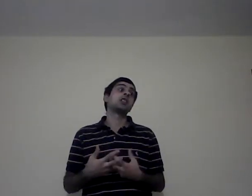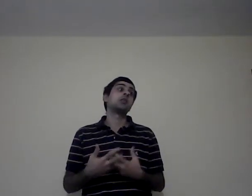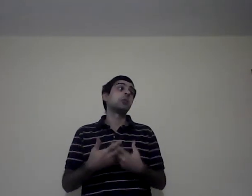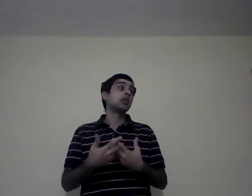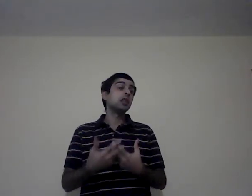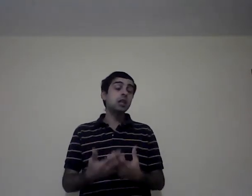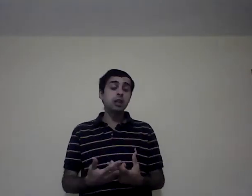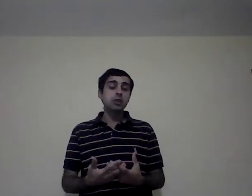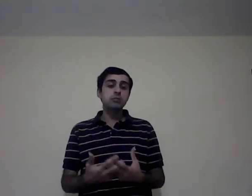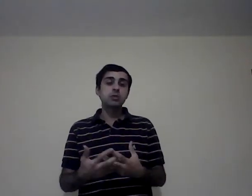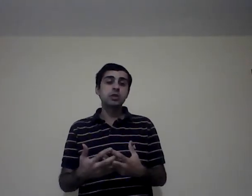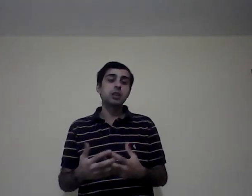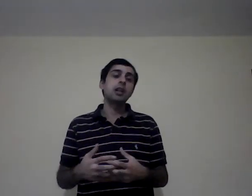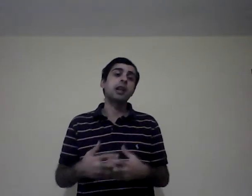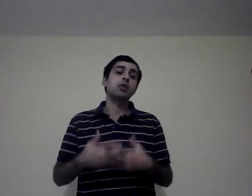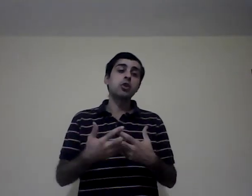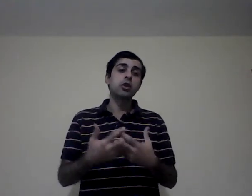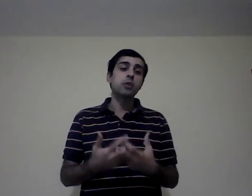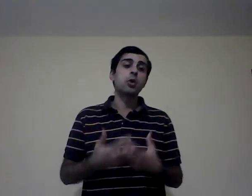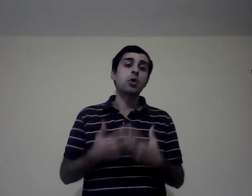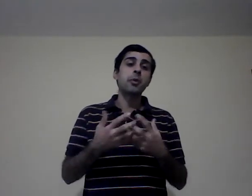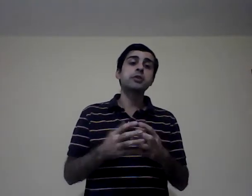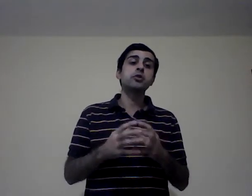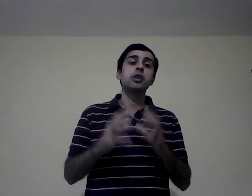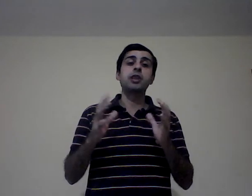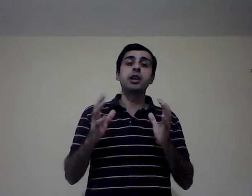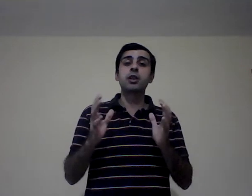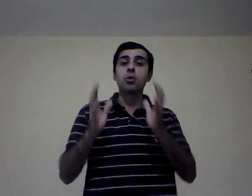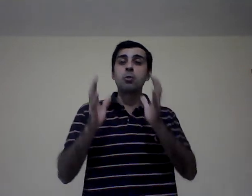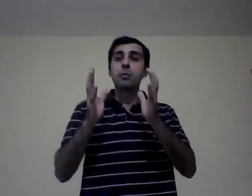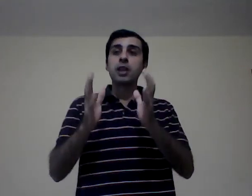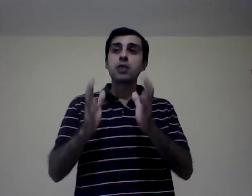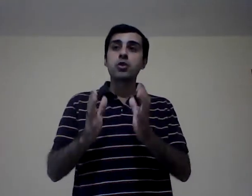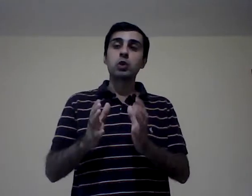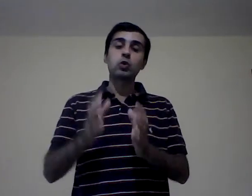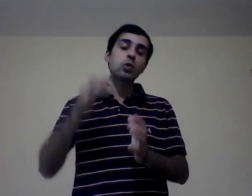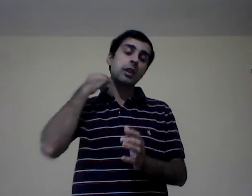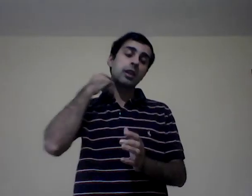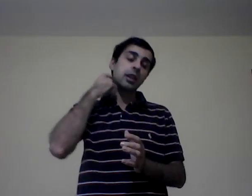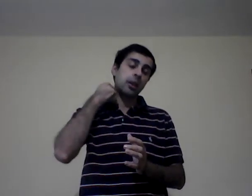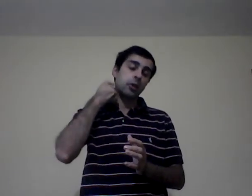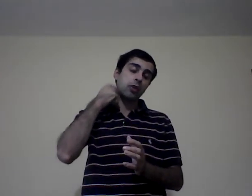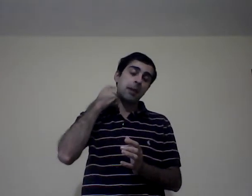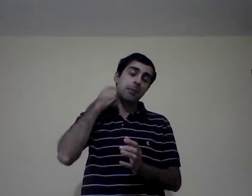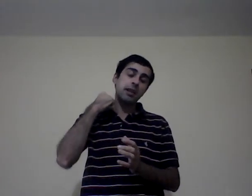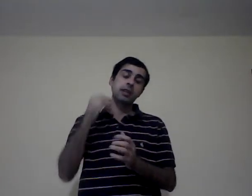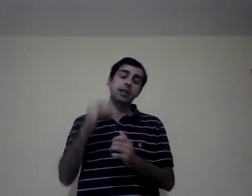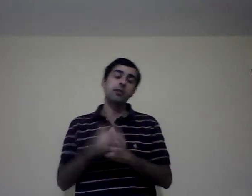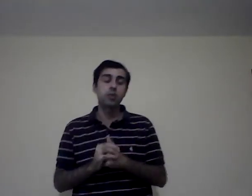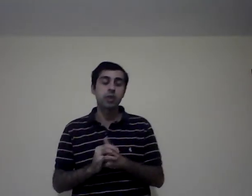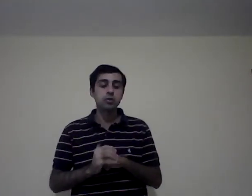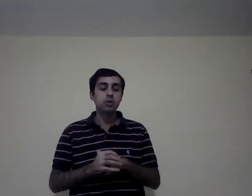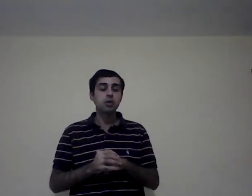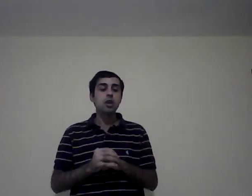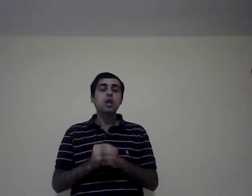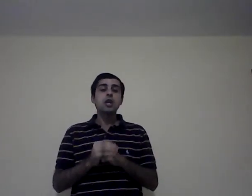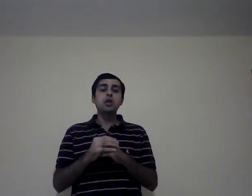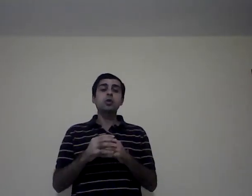investiguen, ¿sí? La historia, un poco más, yo les traje con un pequeño resumen que arroja la página de Banco Nación, y ustedes